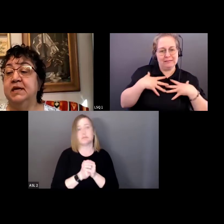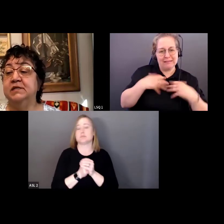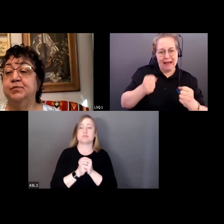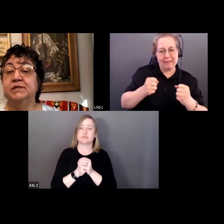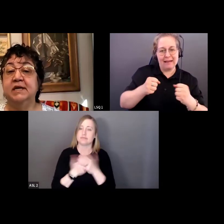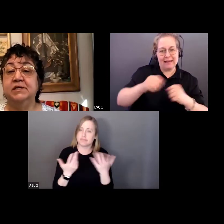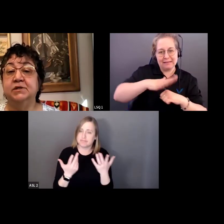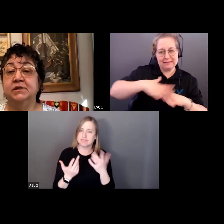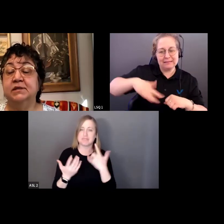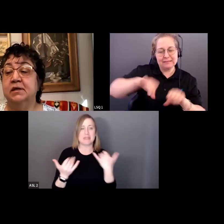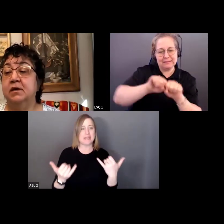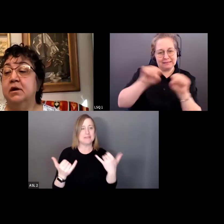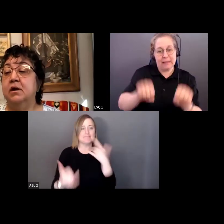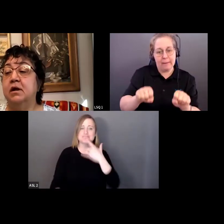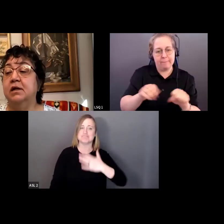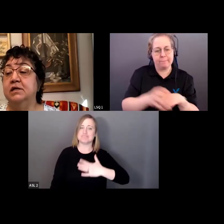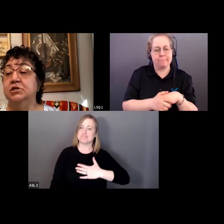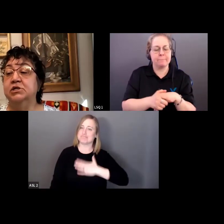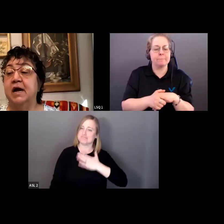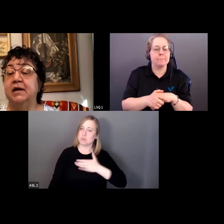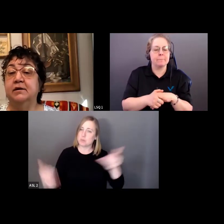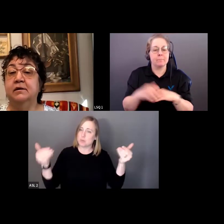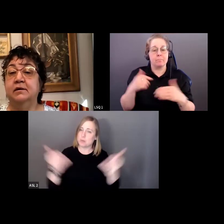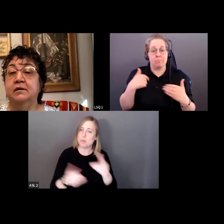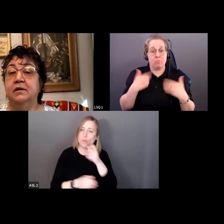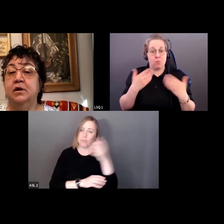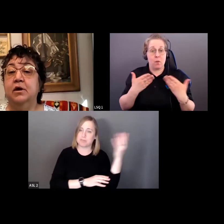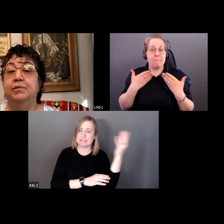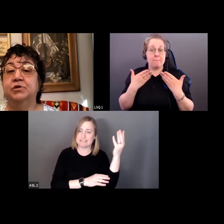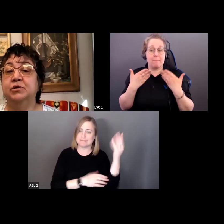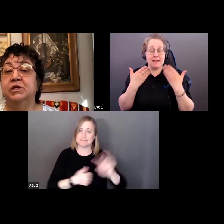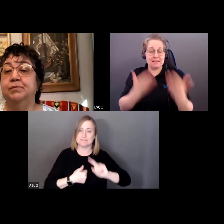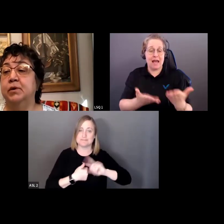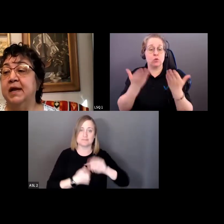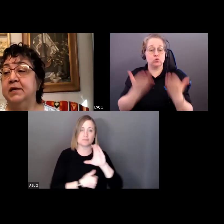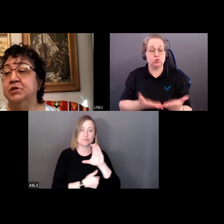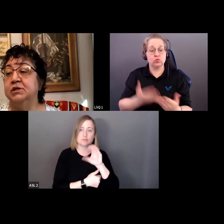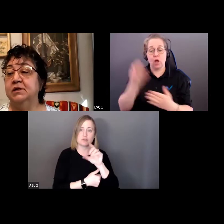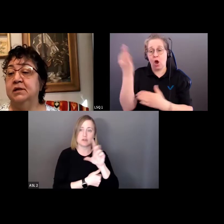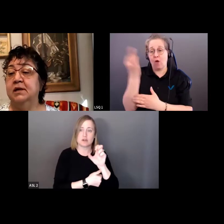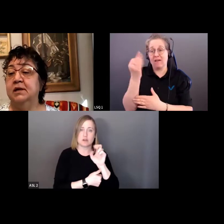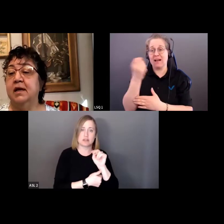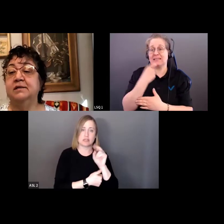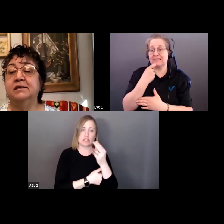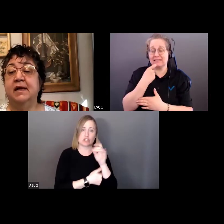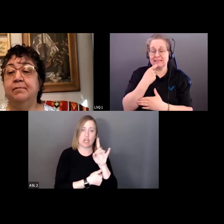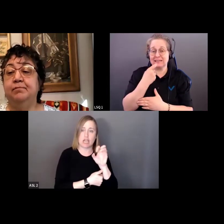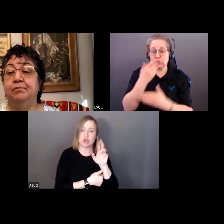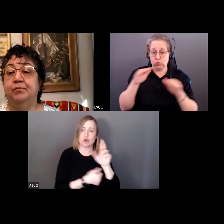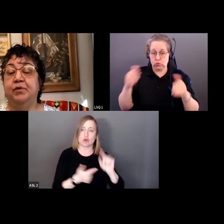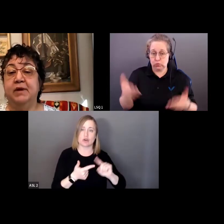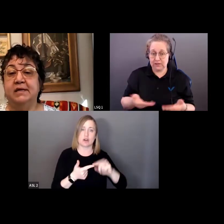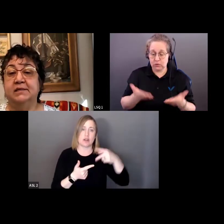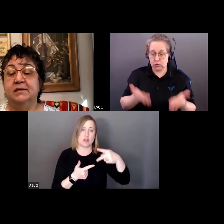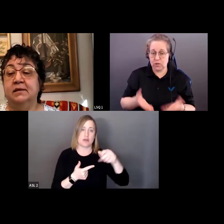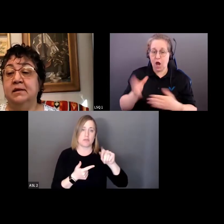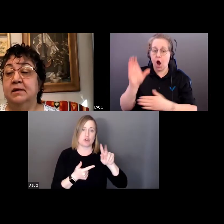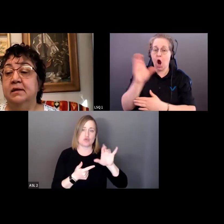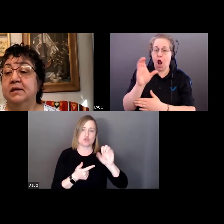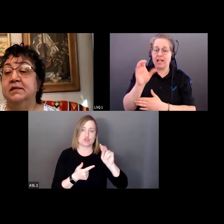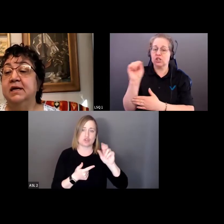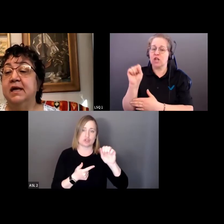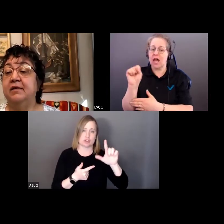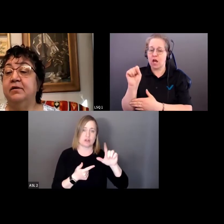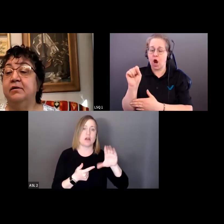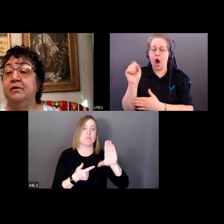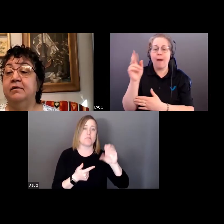J'ai le plaisir de présenter les conférenciers d'aujourd'hui, Colleen Schneider, Patricia Bokangel et